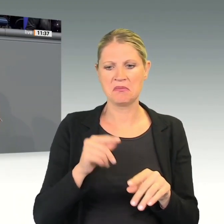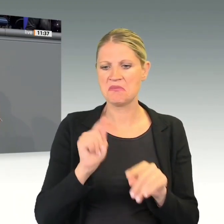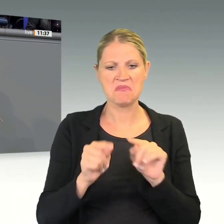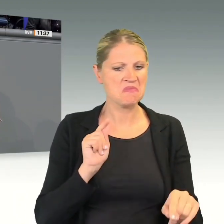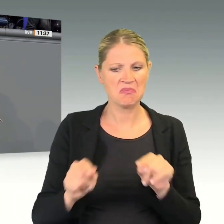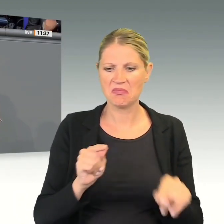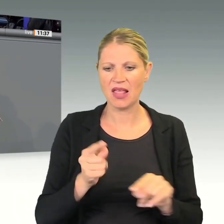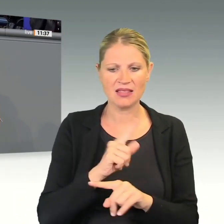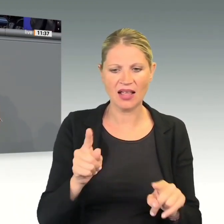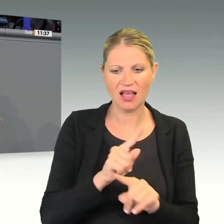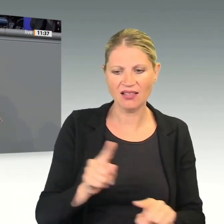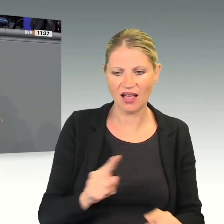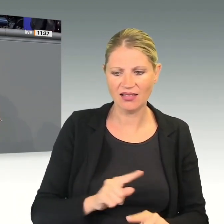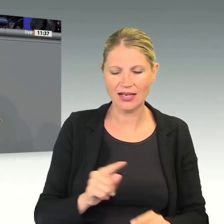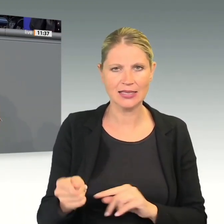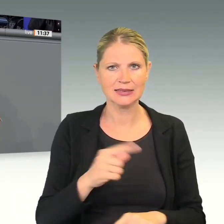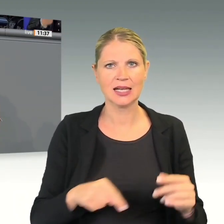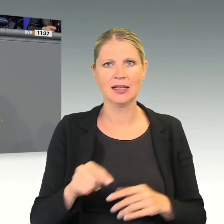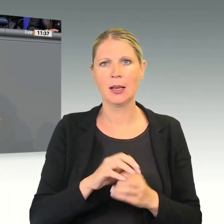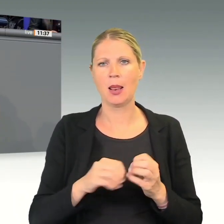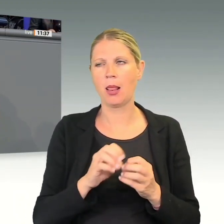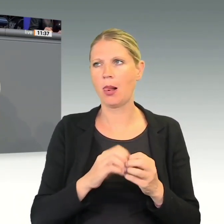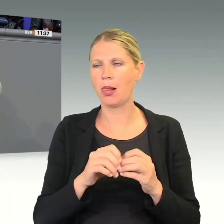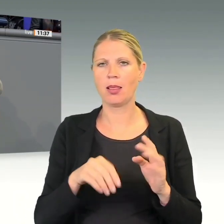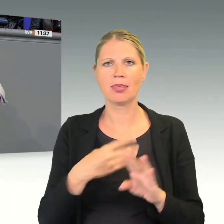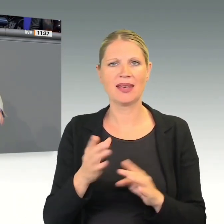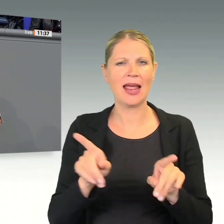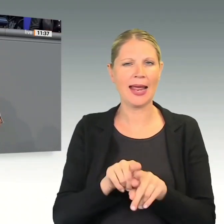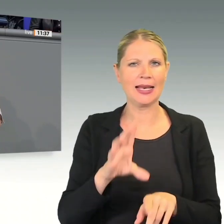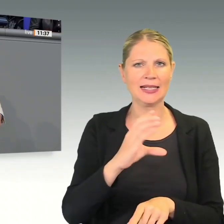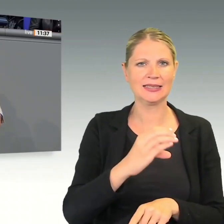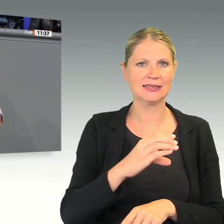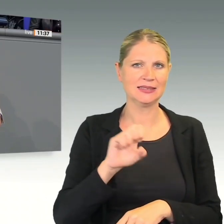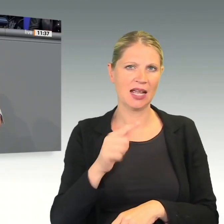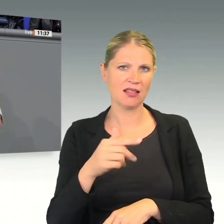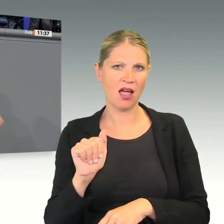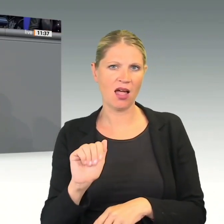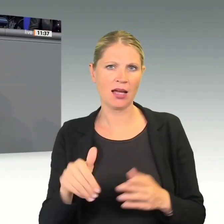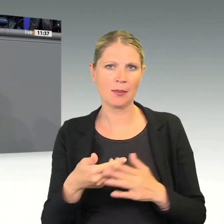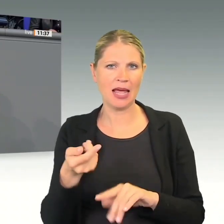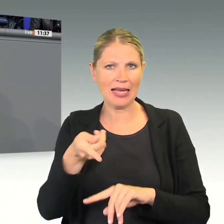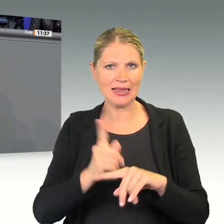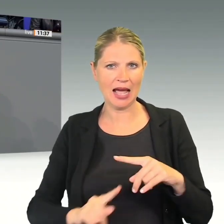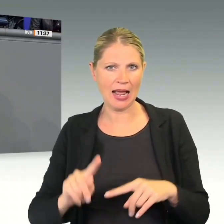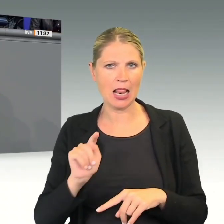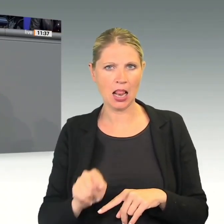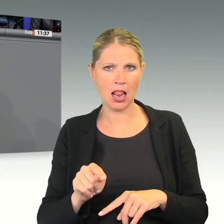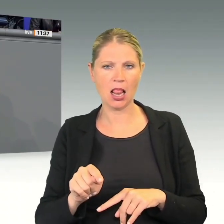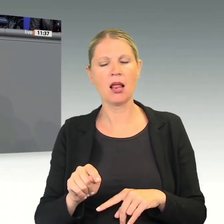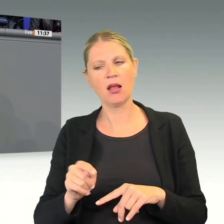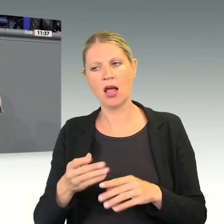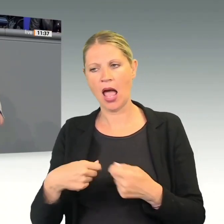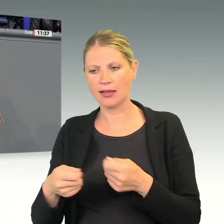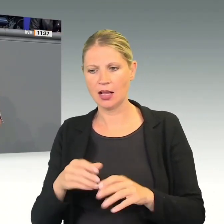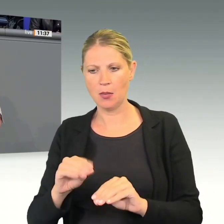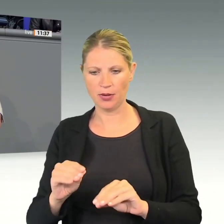kommen, ähnlich wie bei CETA, dass wir dann einen Handelsteil haben, den wir dann praktisch anwenden und mit permanenten Debatten über